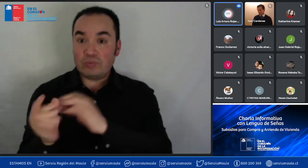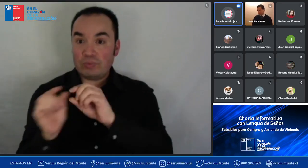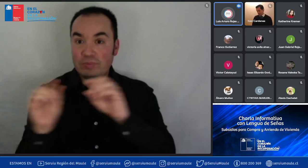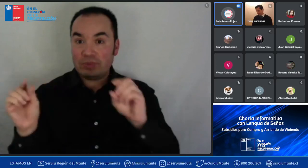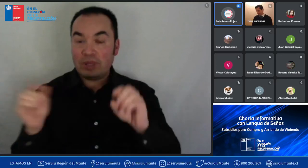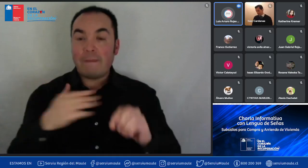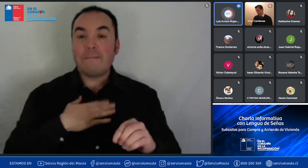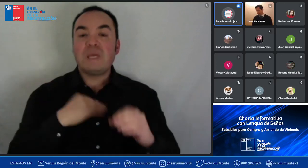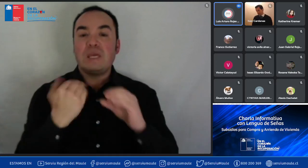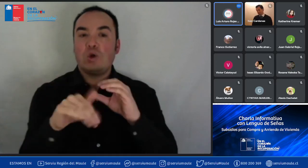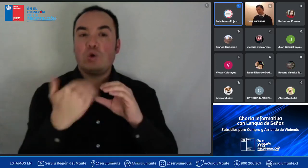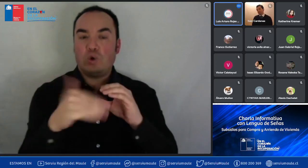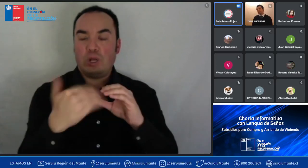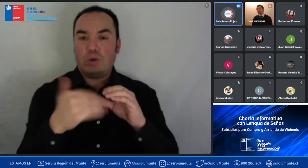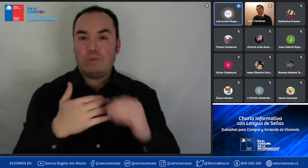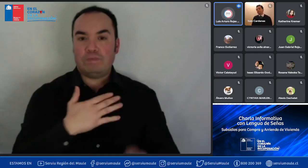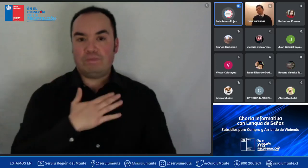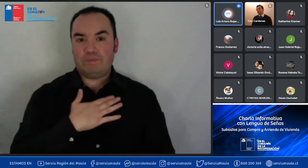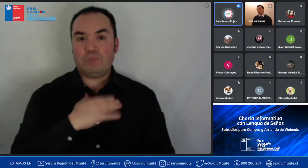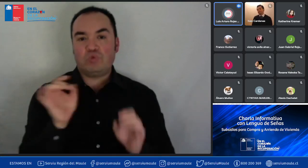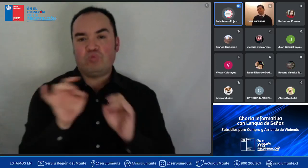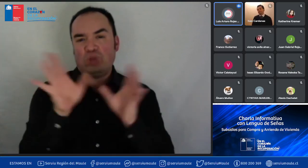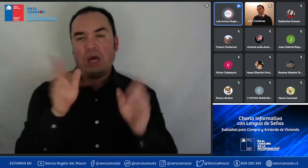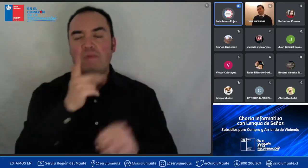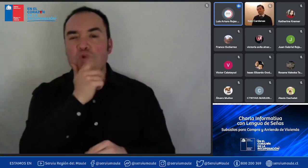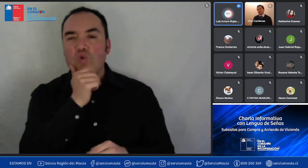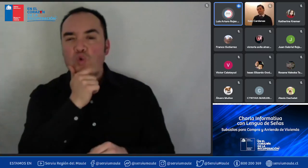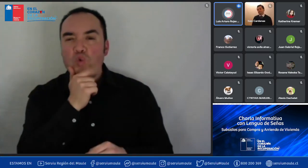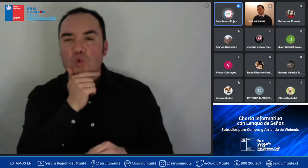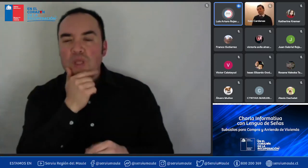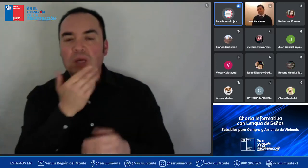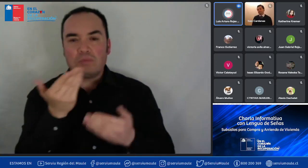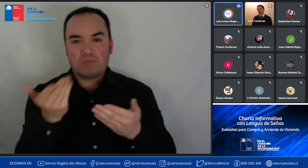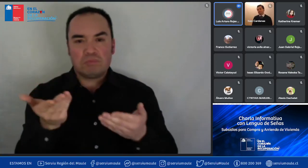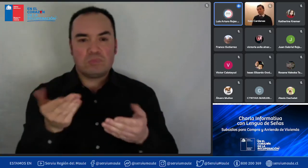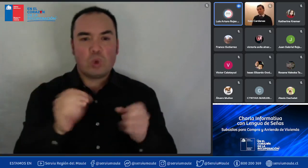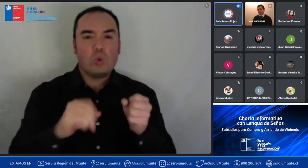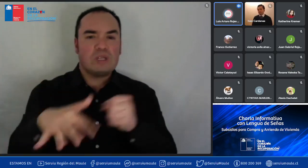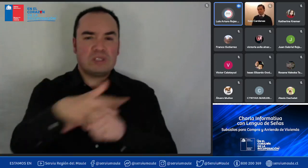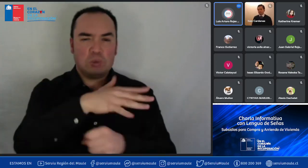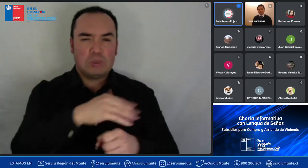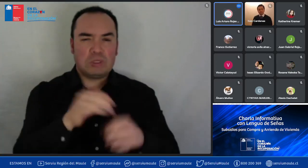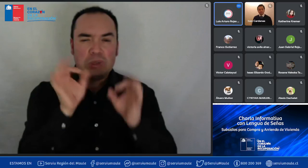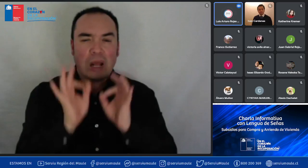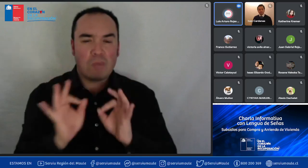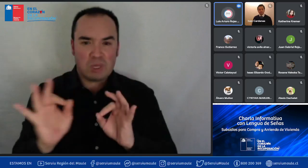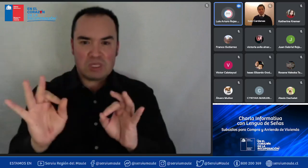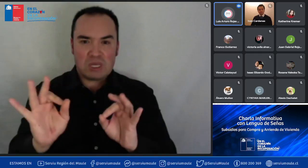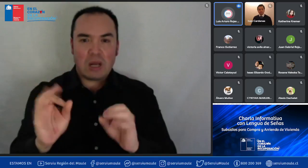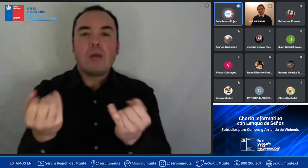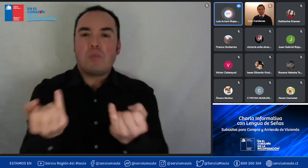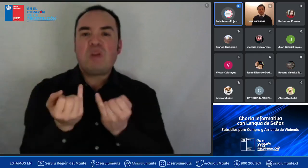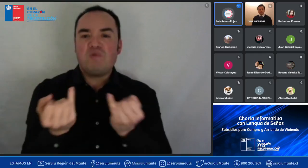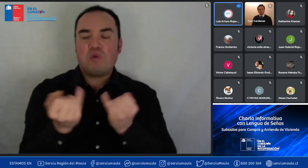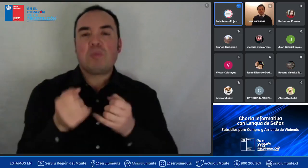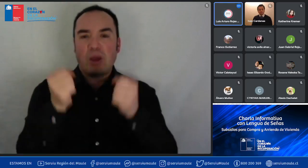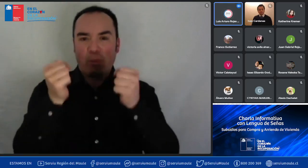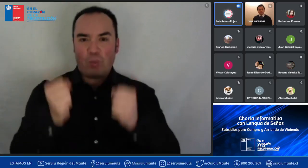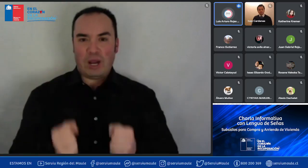duda alguna inquietud o alguna situación más particular para que la podamos ver cierto un poco más en